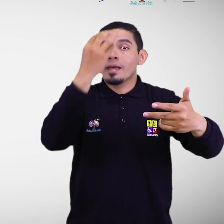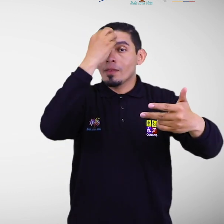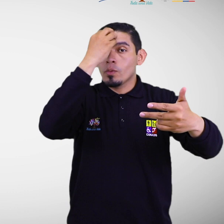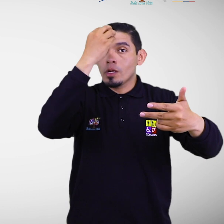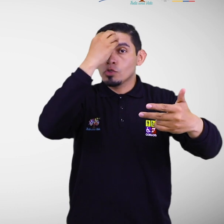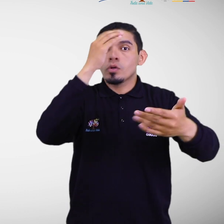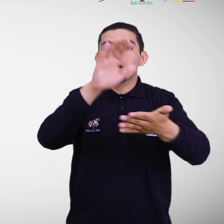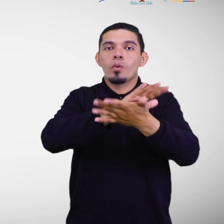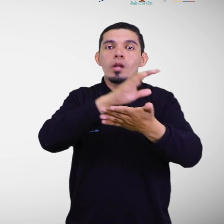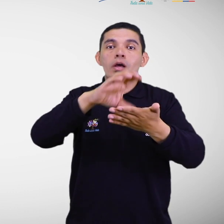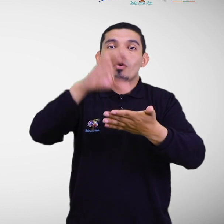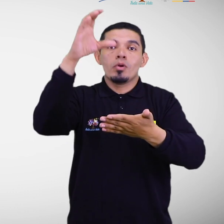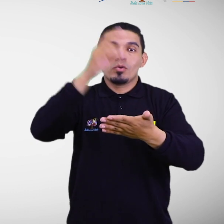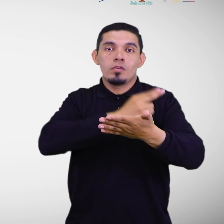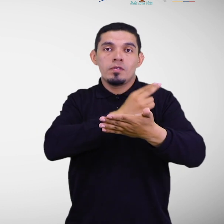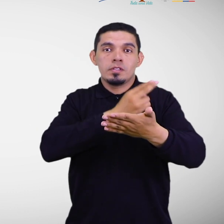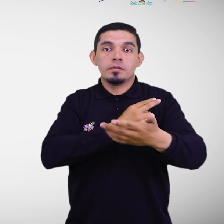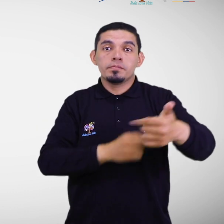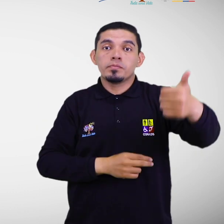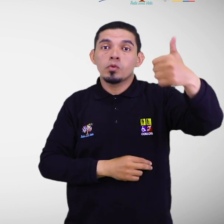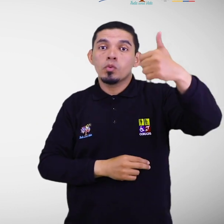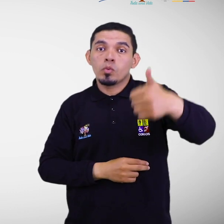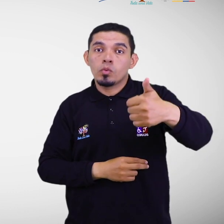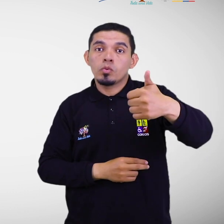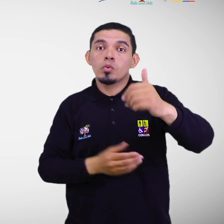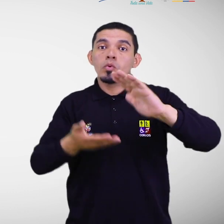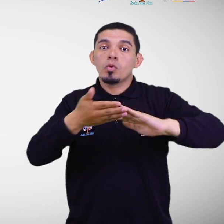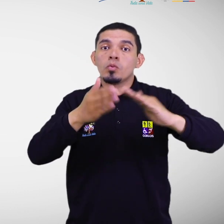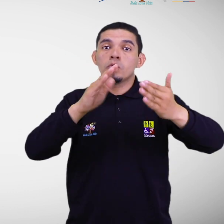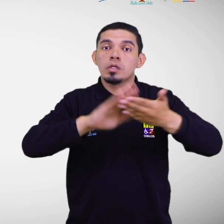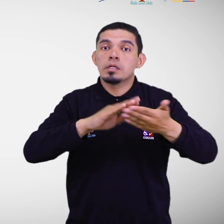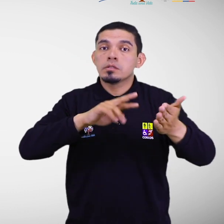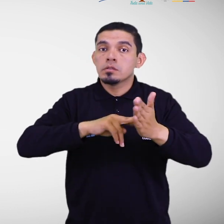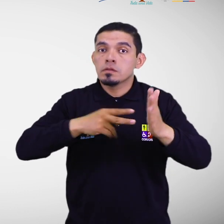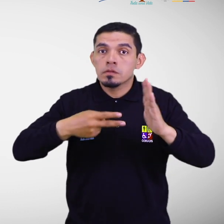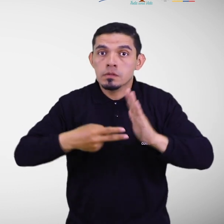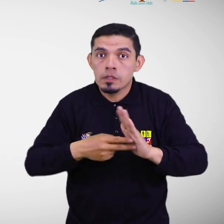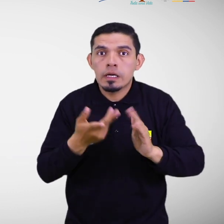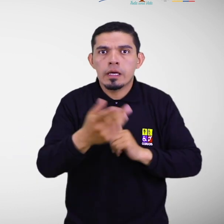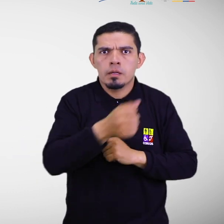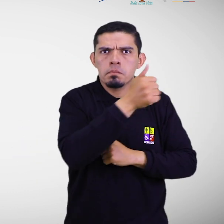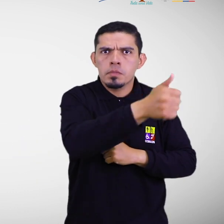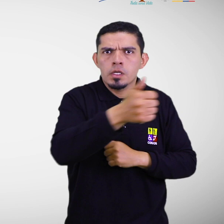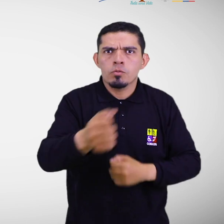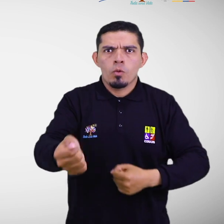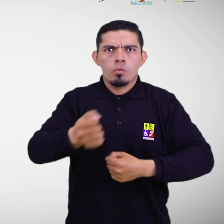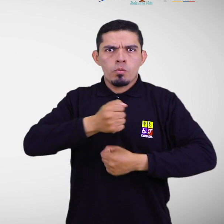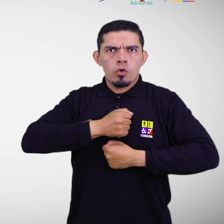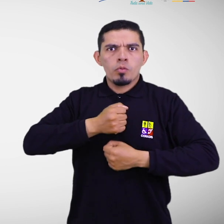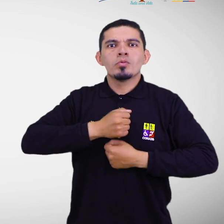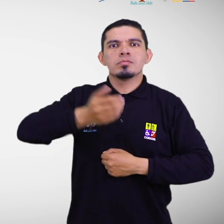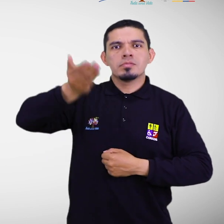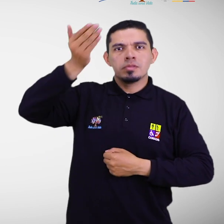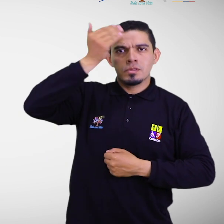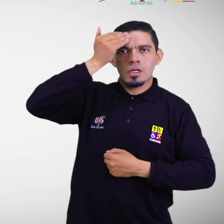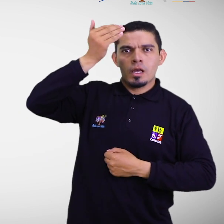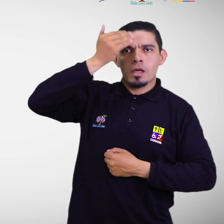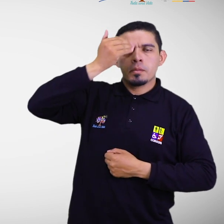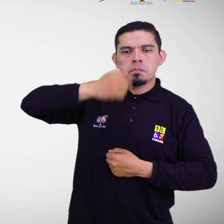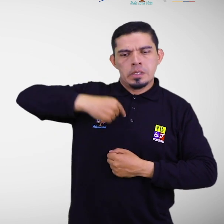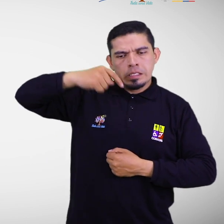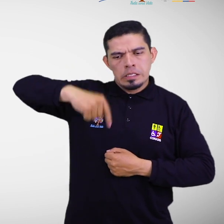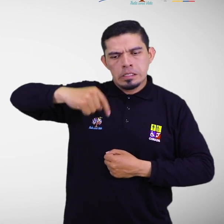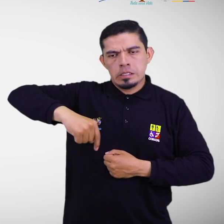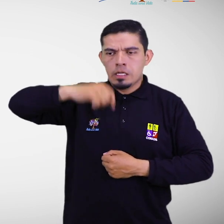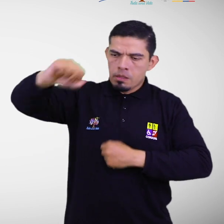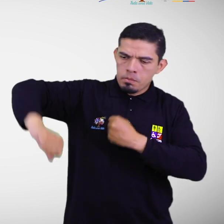nacional. 1. Ámbito comunitario son acciones que contribuyen al empoderamiento de la comunidad frente a las necesidades